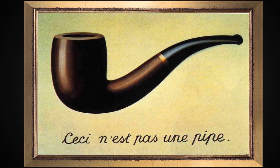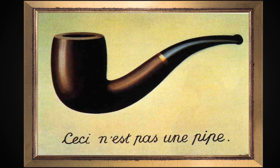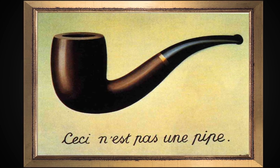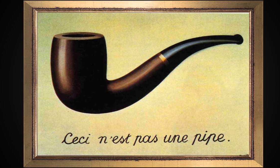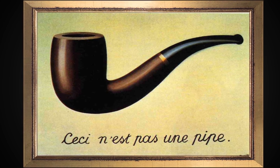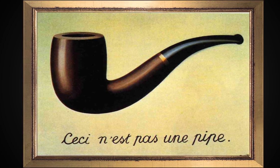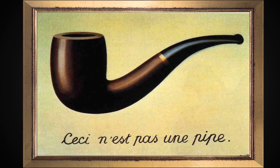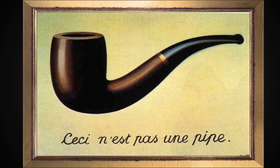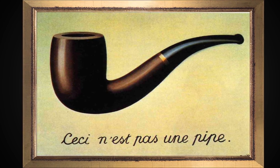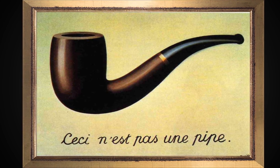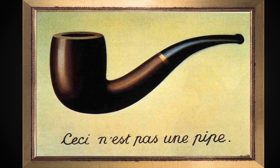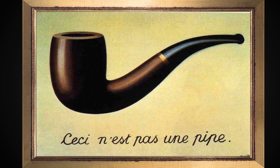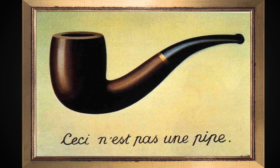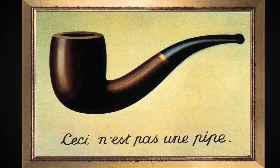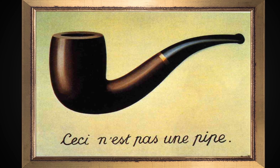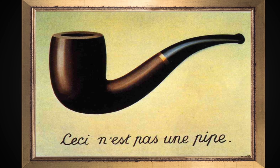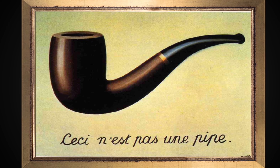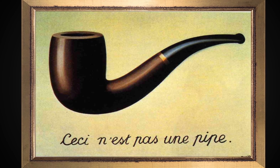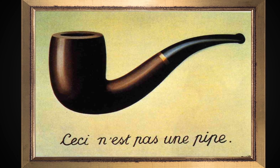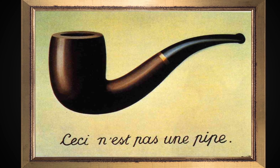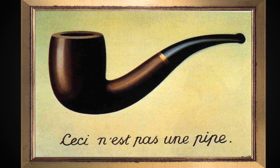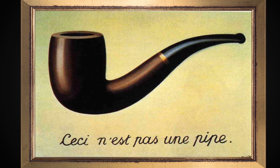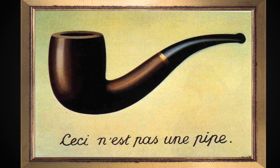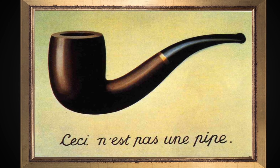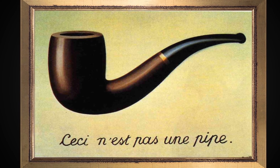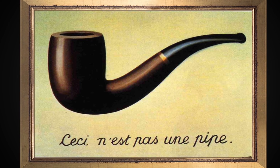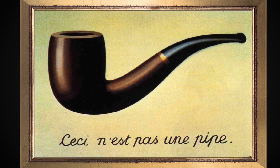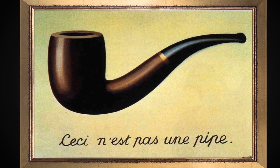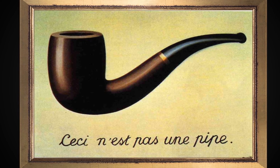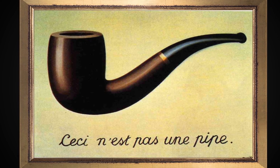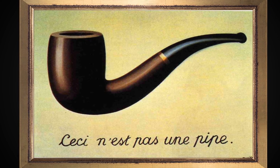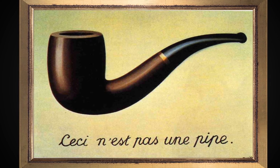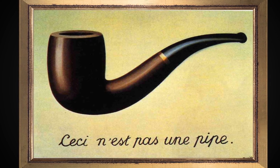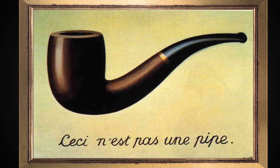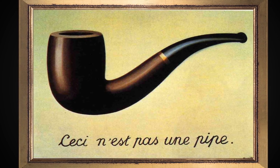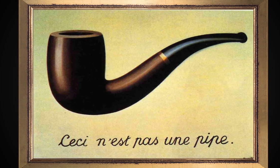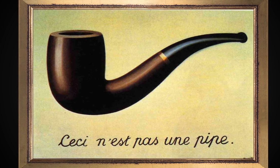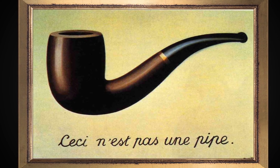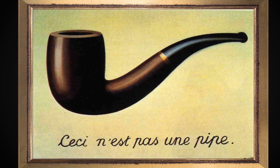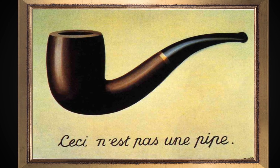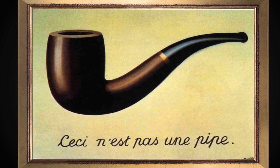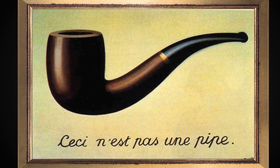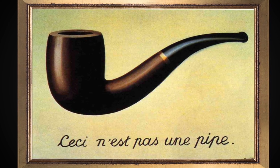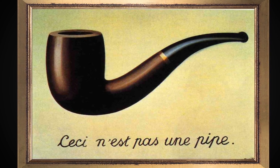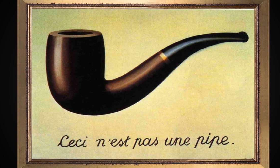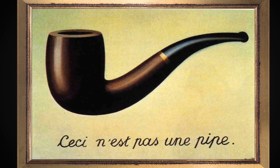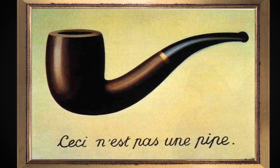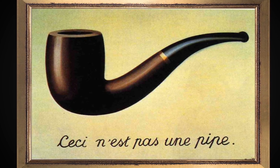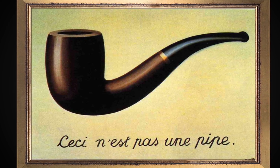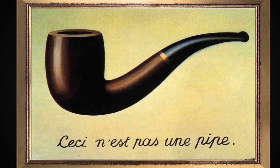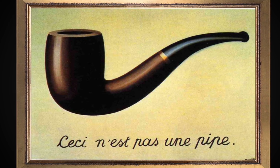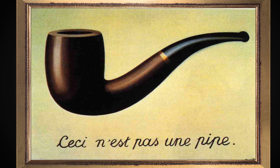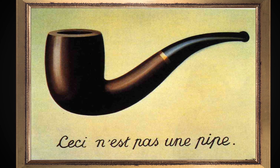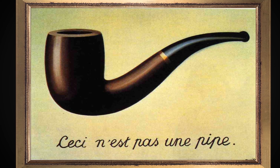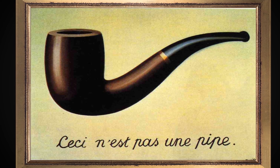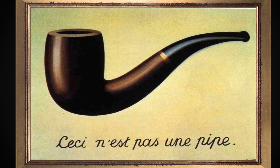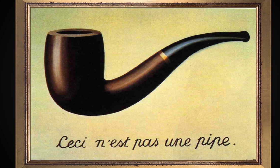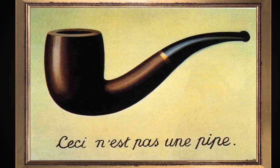às vezes, confunde a pintura com a realidade, a representação com a realidade. É verdade, professor. Às vezes, a gente vê filmes, vídeos